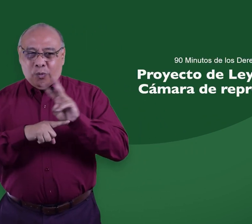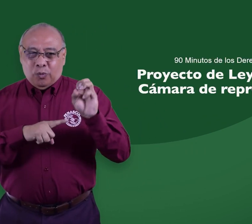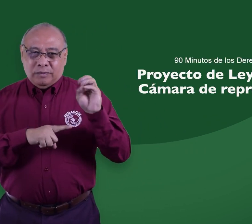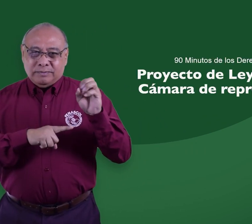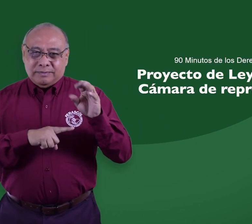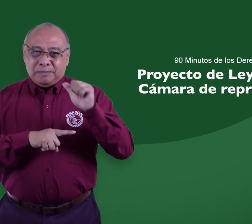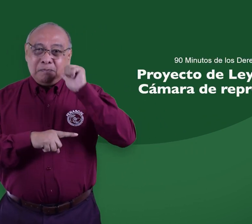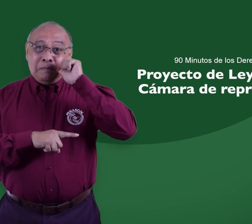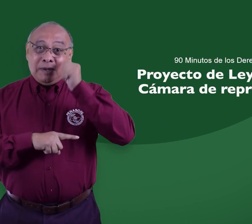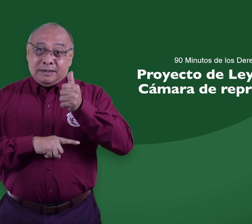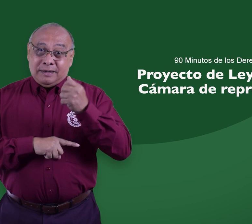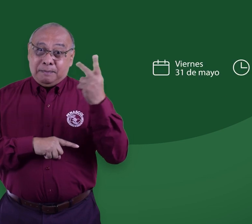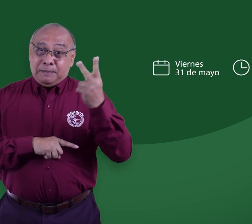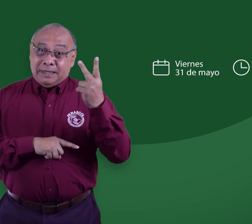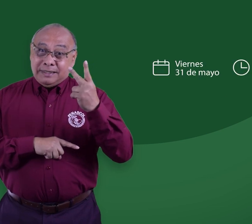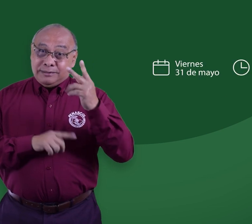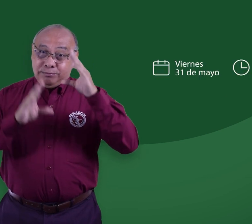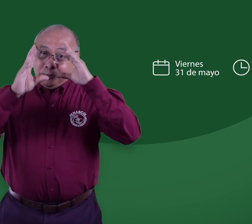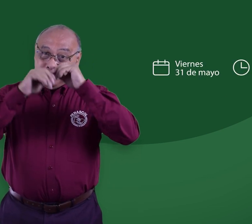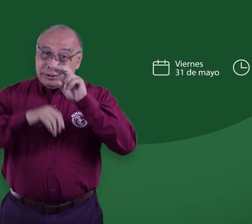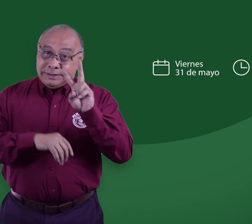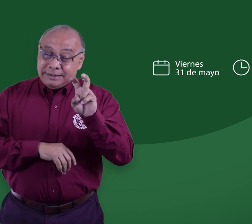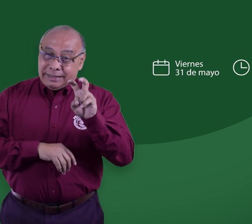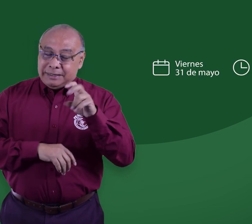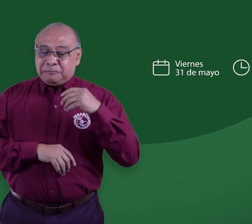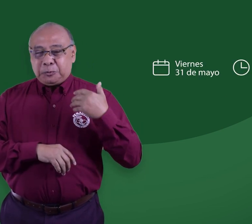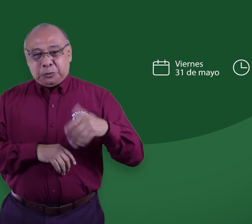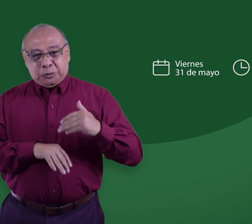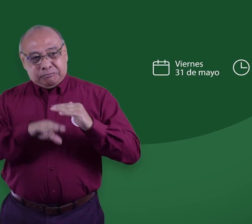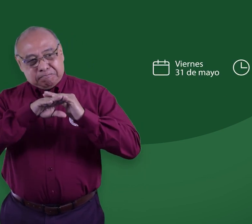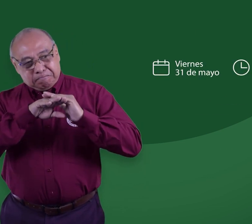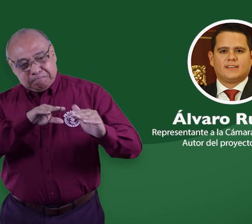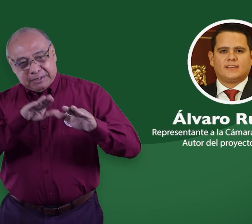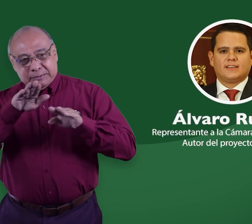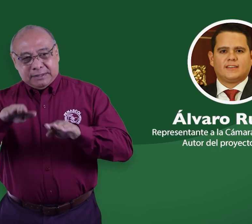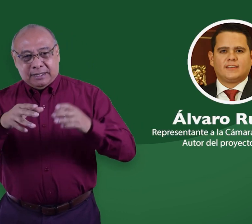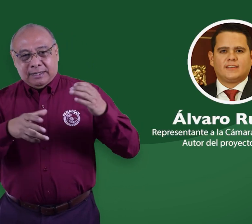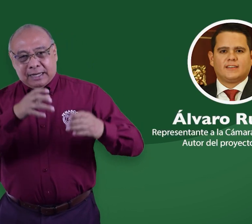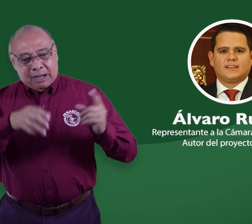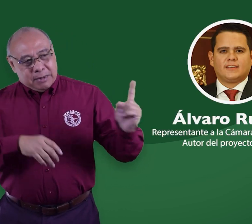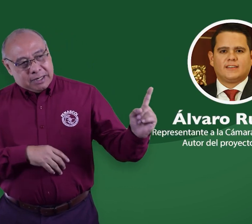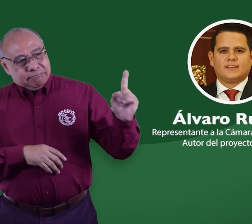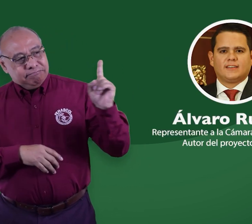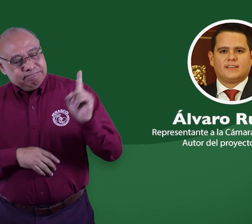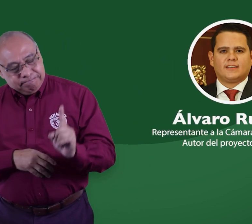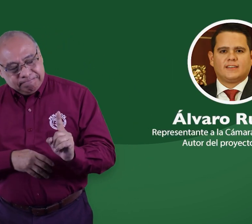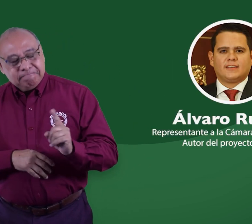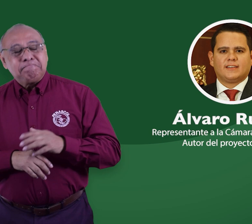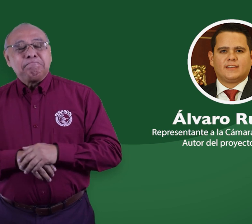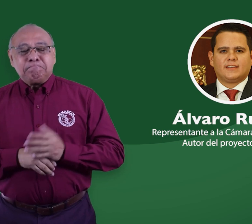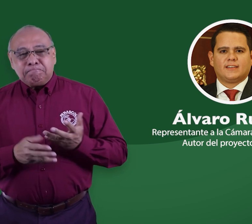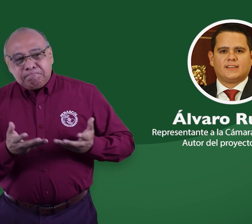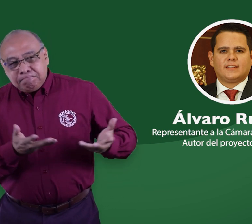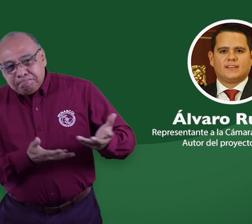viernes 31 de mayo a las 7 pm, en donde hemos invitado al representante a la cámara Álvaro Rueda